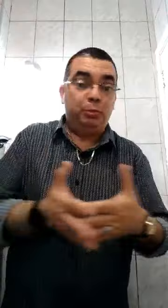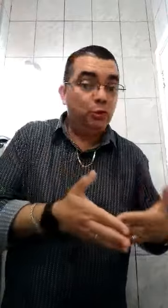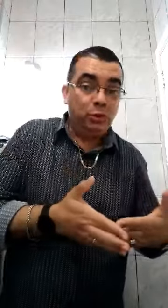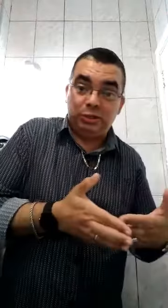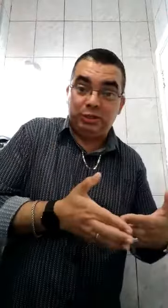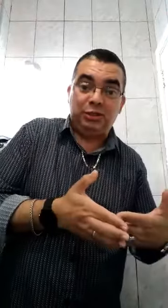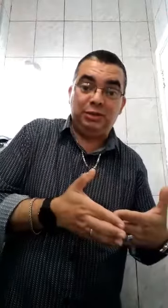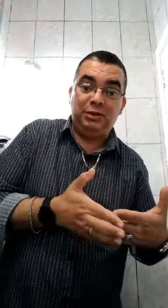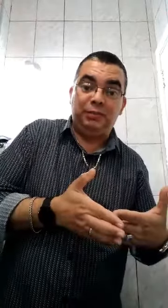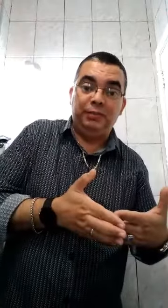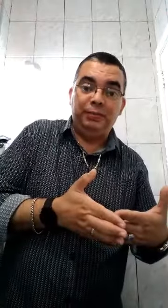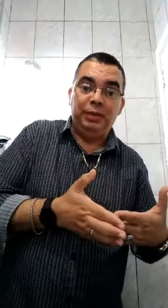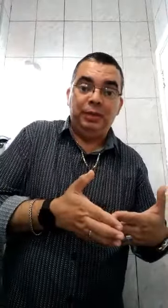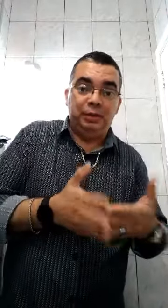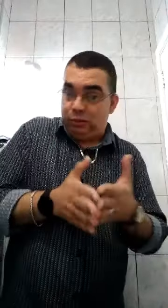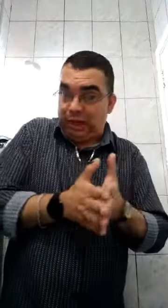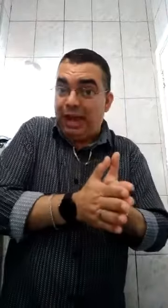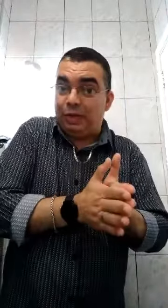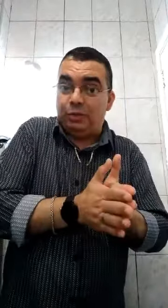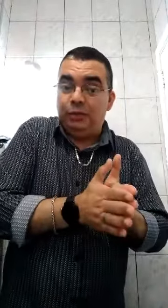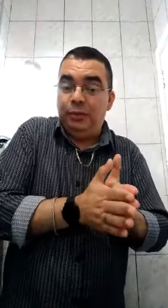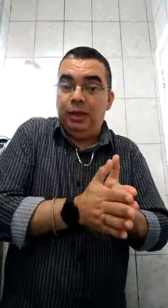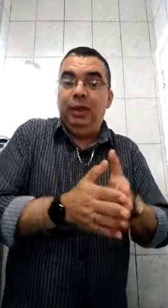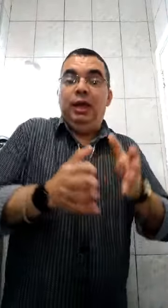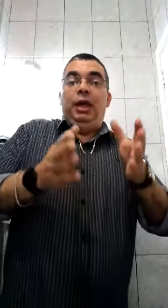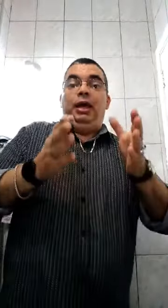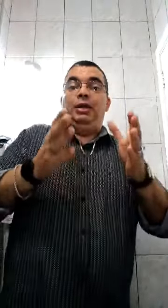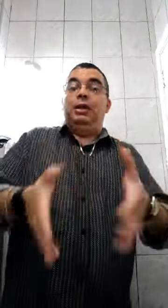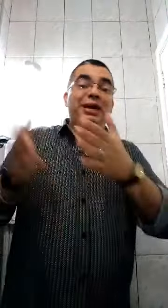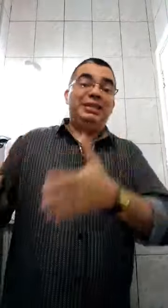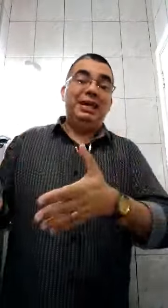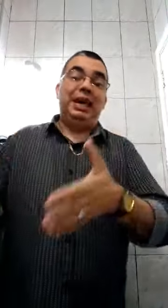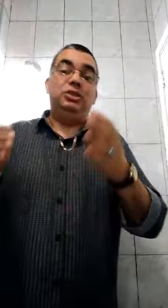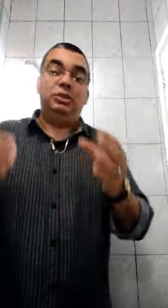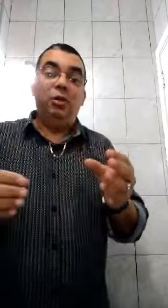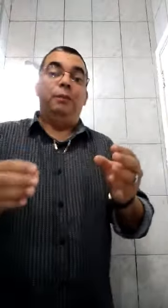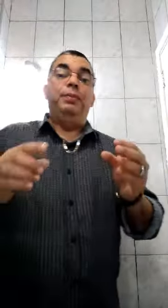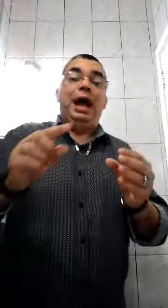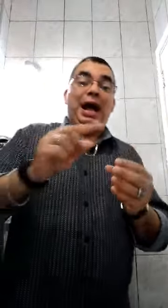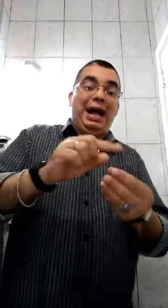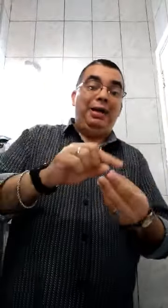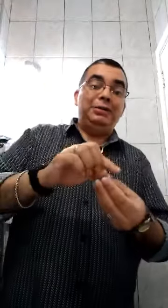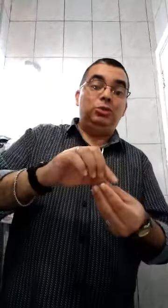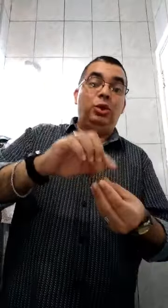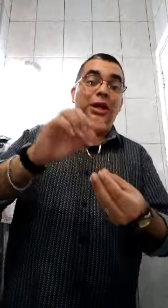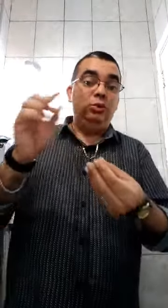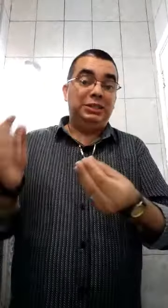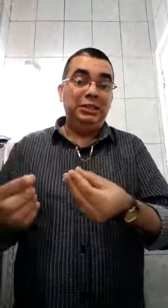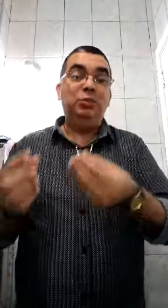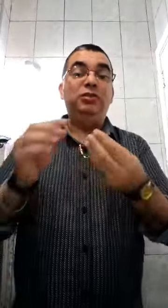o esposo, não sente tesão, então tá errado. Então, essa a enquete. Então, acaba se tornando, sim, uma